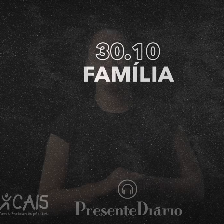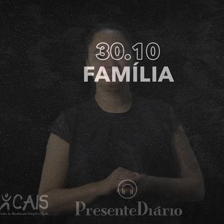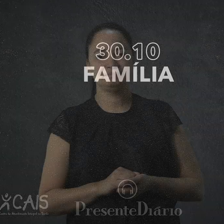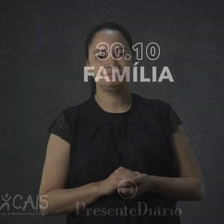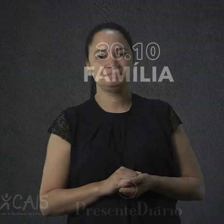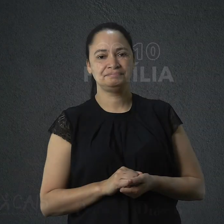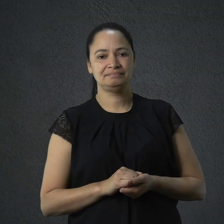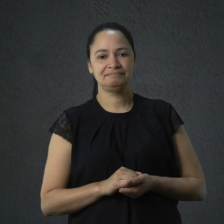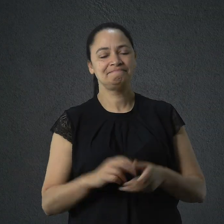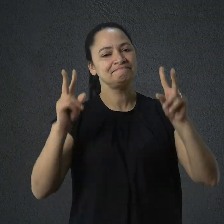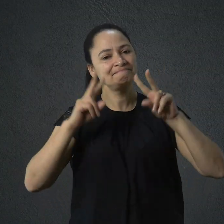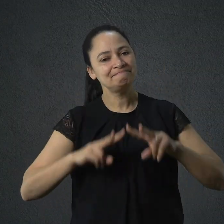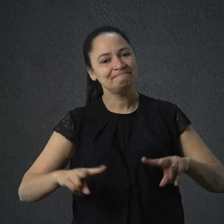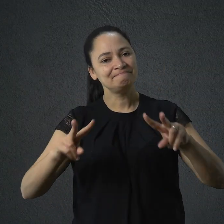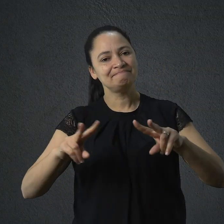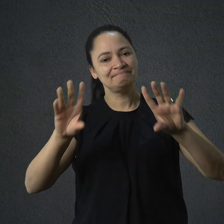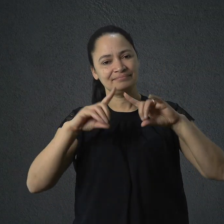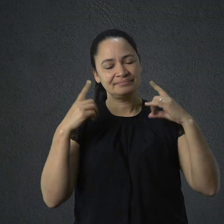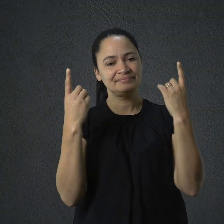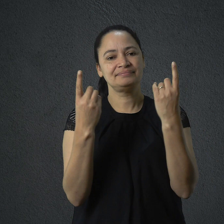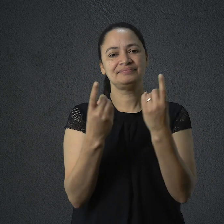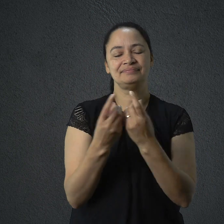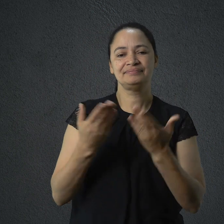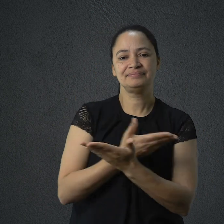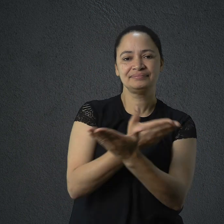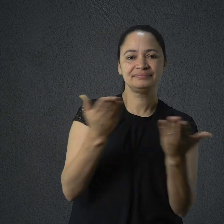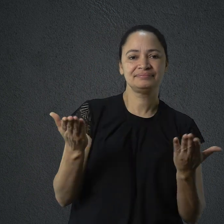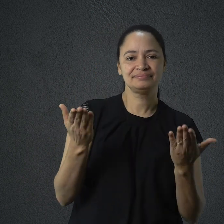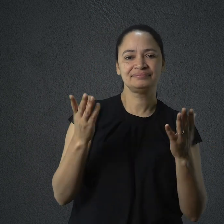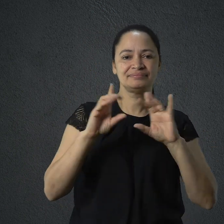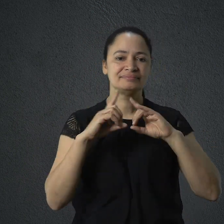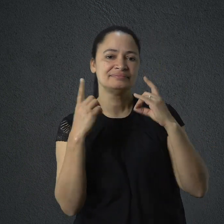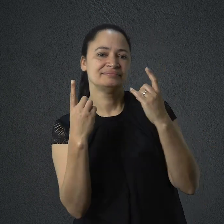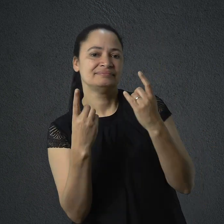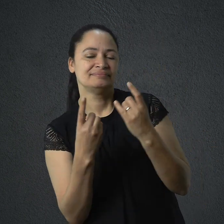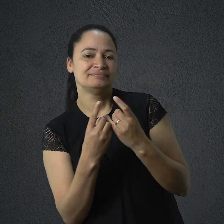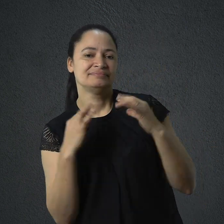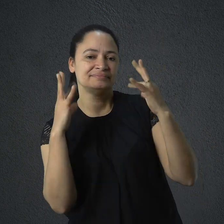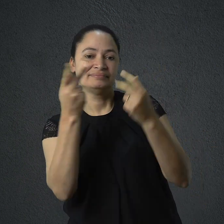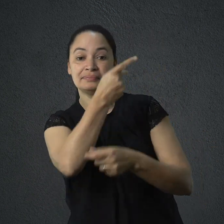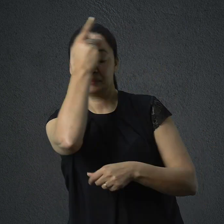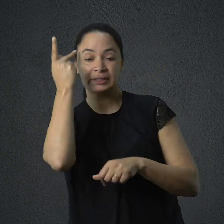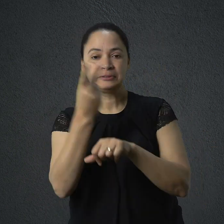Ouça agora Presente Diário, o devocional de todos os que buscam a Deus.